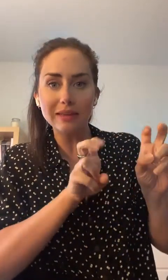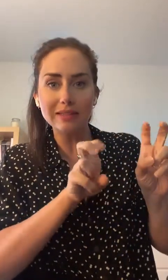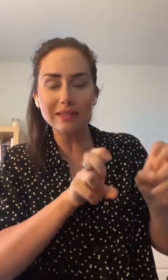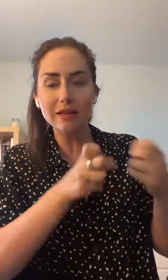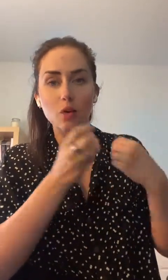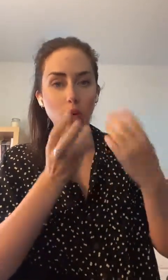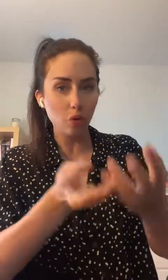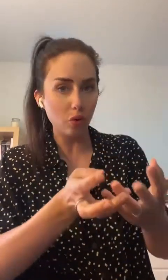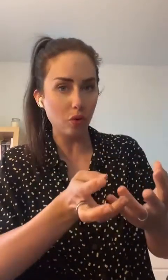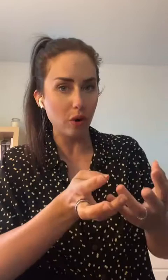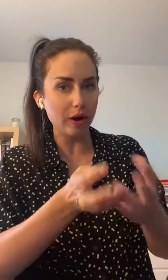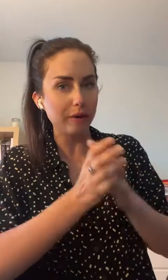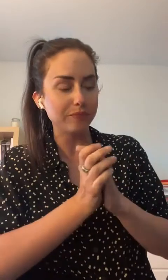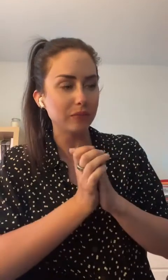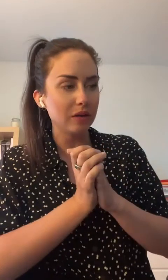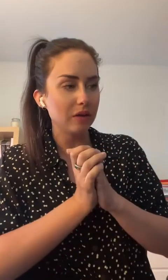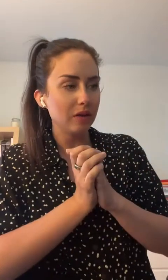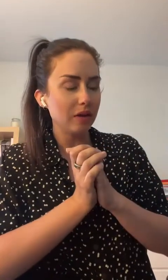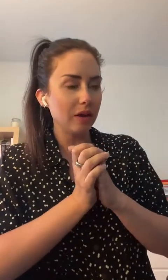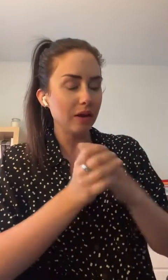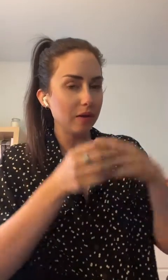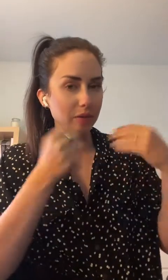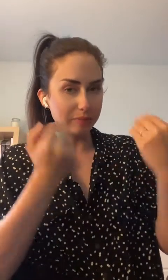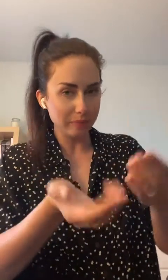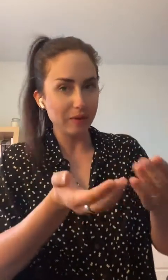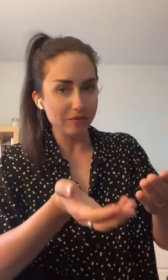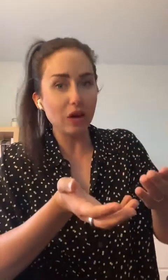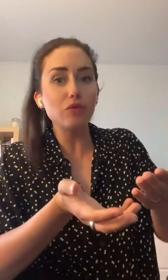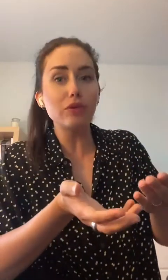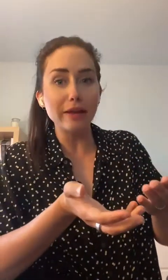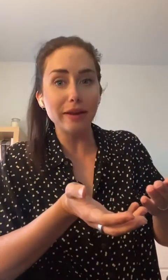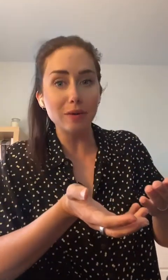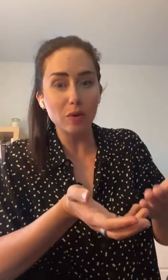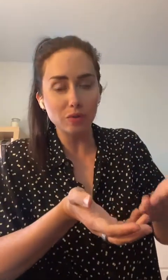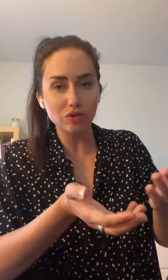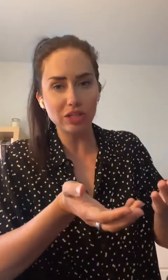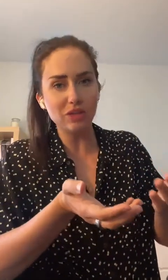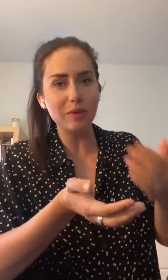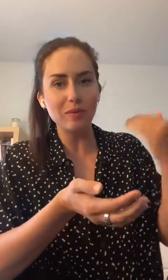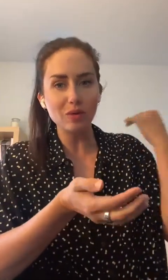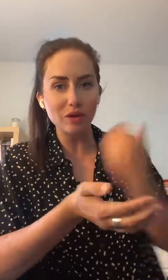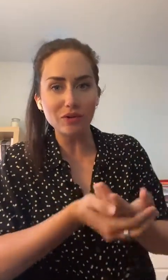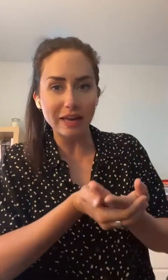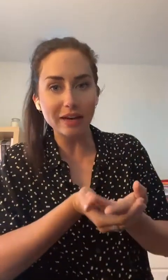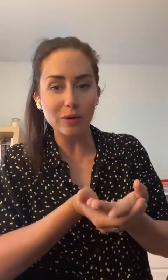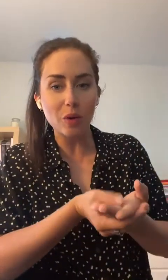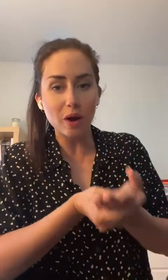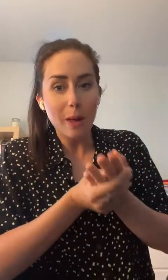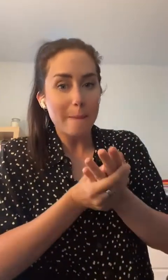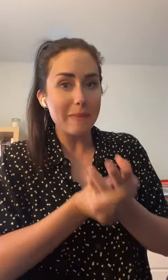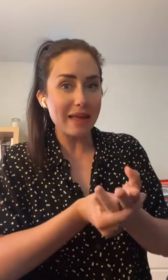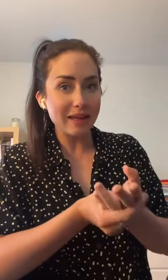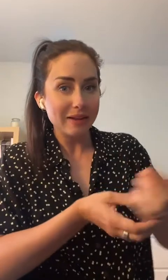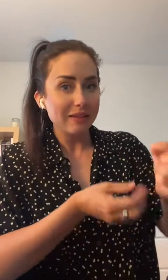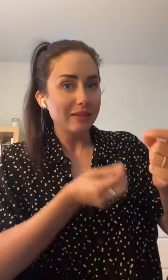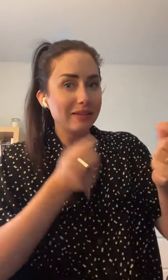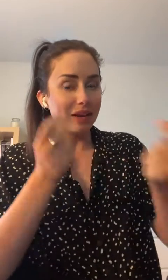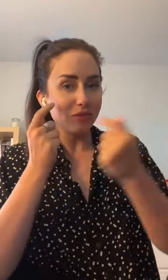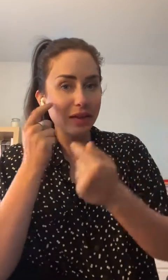maquillée au... Quand vous regardez dans le miroir, mon Dieu, cherche dans le même mot, quand vous regardez dans le miroir, mais quand vous